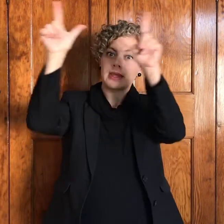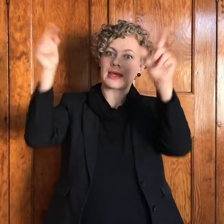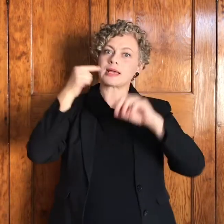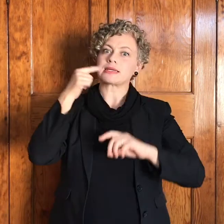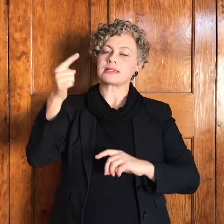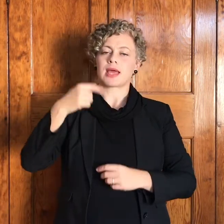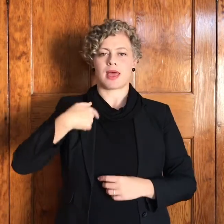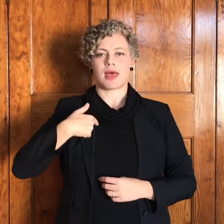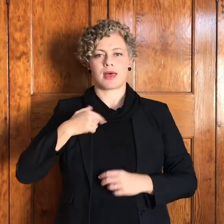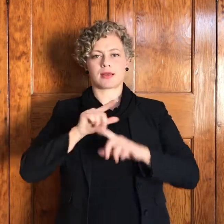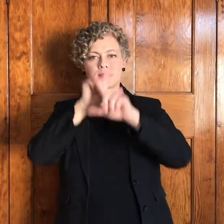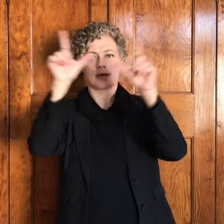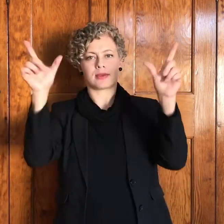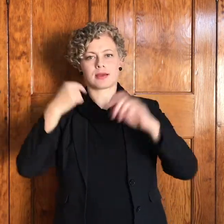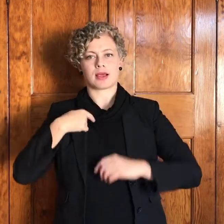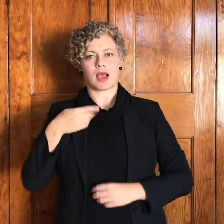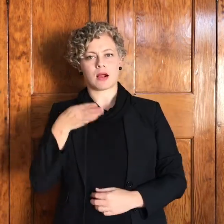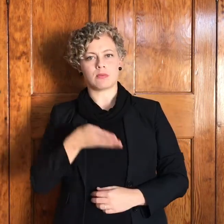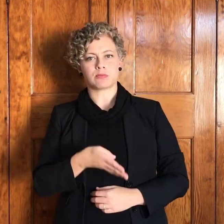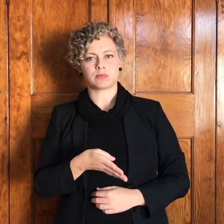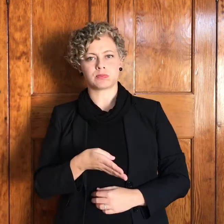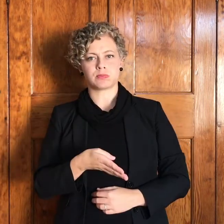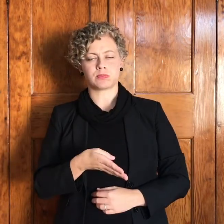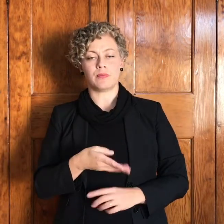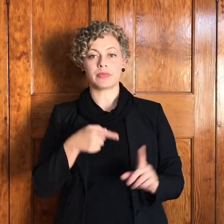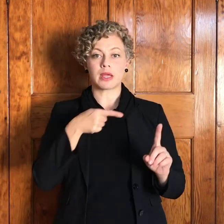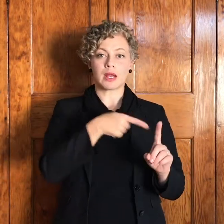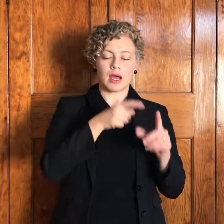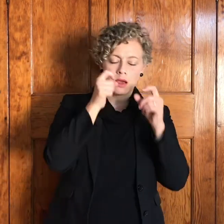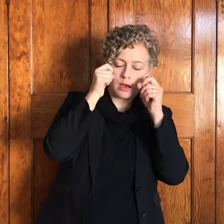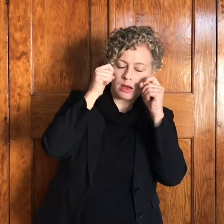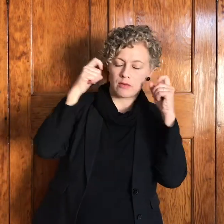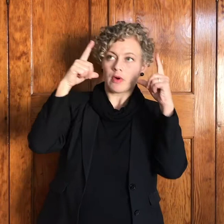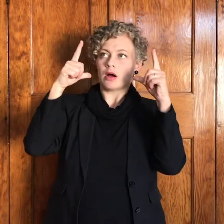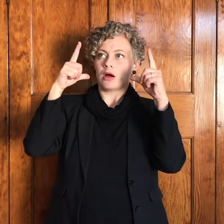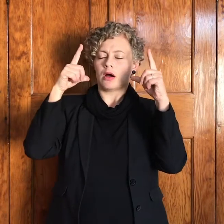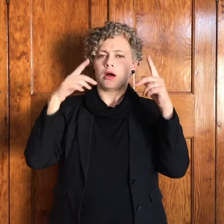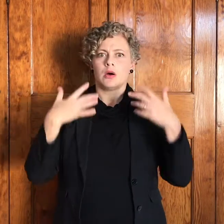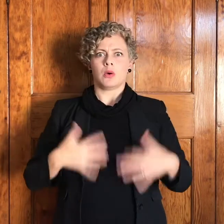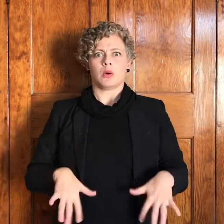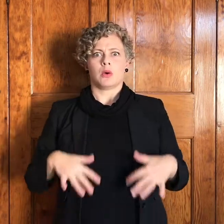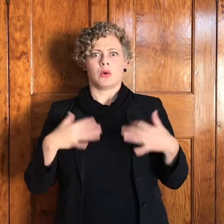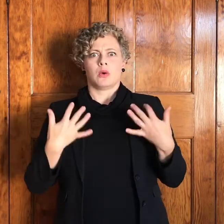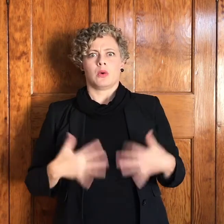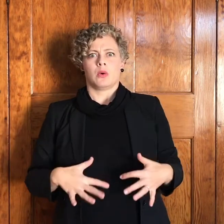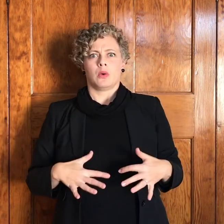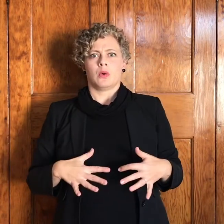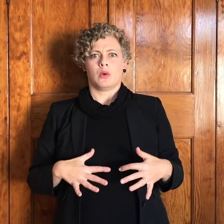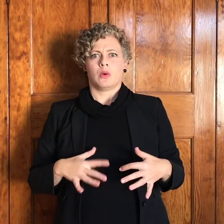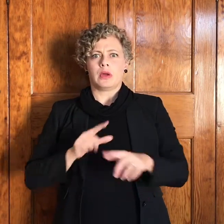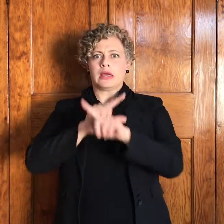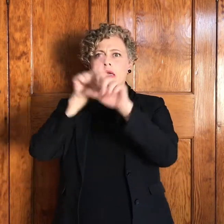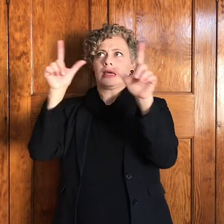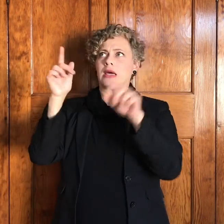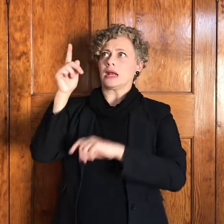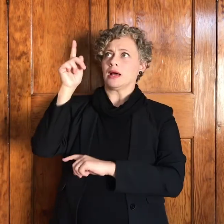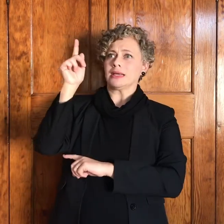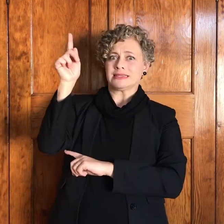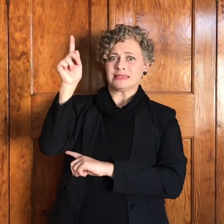dan omklem dit om eindelijk en hy sê die jyre is op hierdie plek ek het nie geweet en daarom noem my